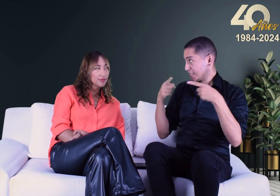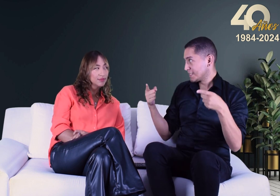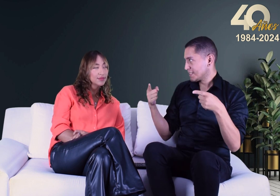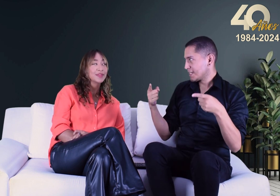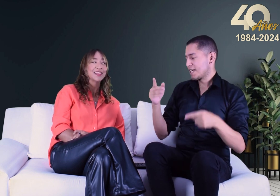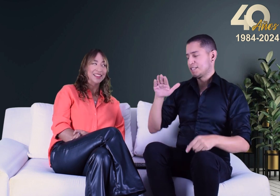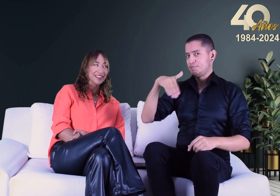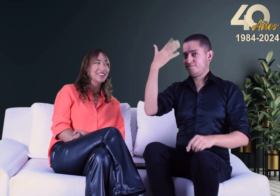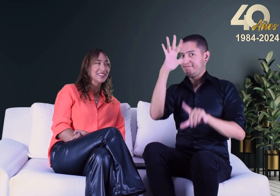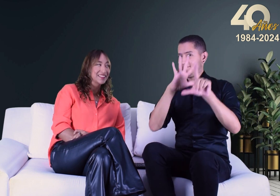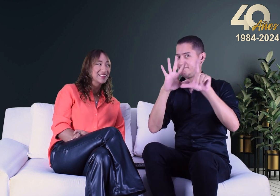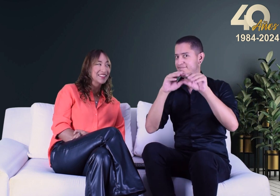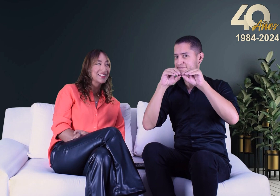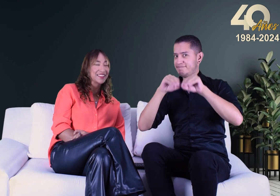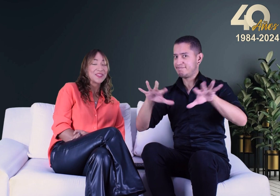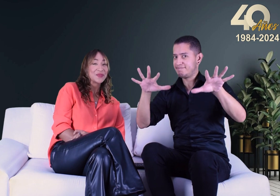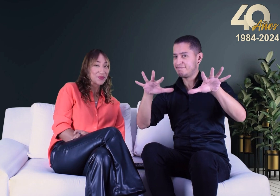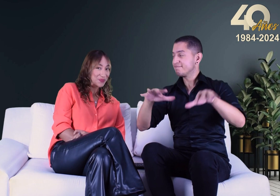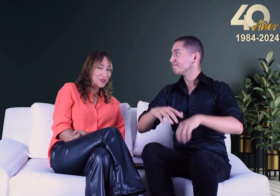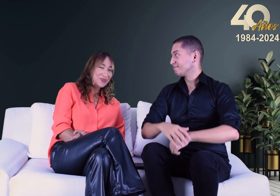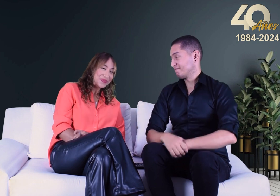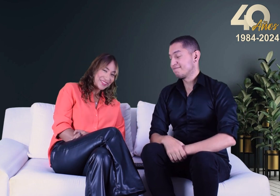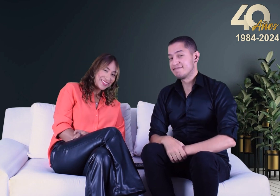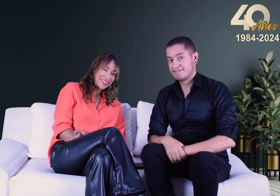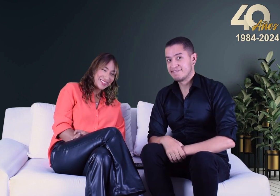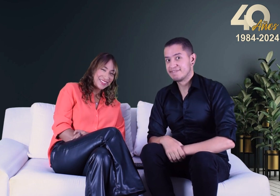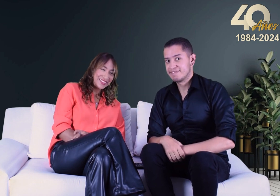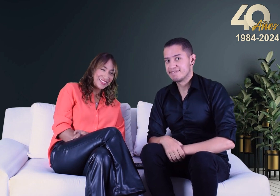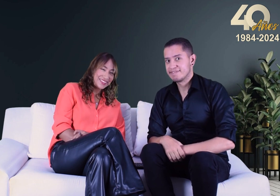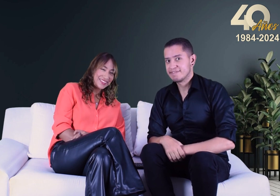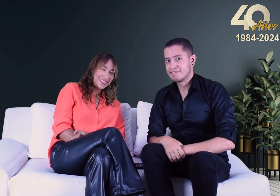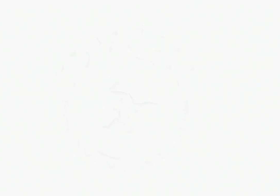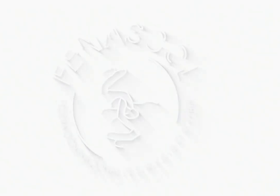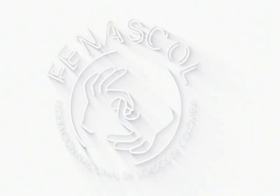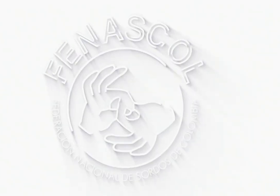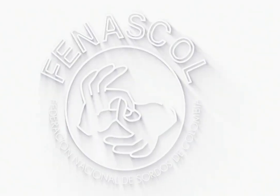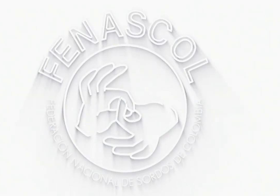cómo se ha dado? Después ampliaremos y publicaremos más información. a inclusive la ceremonia... ... ... ... E